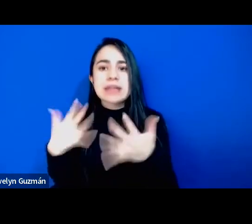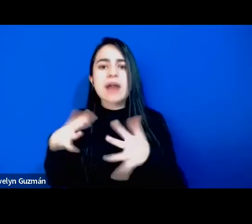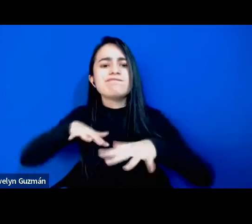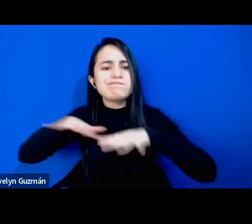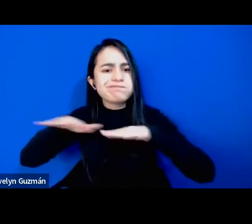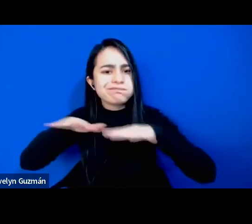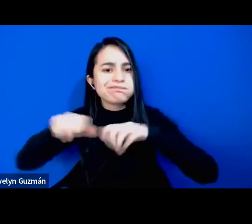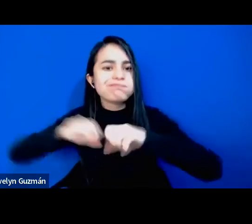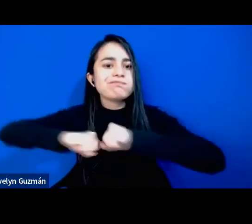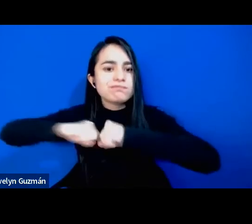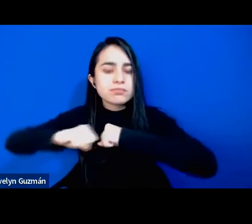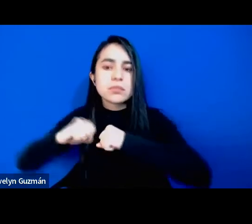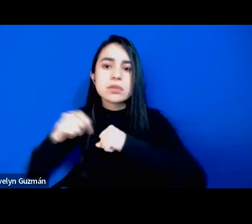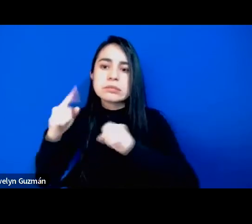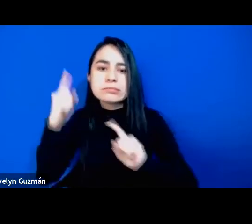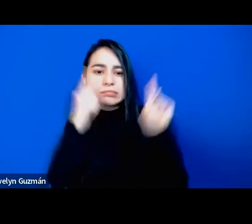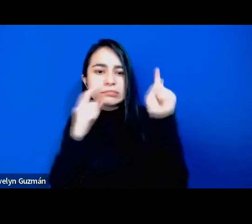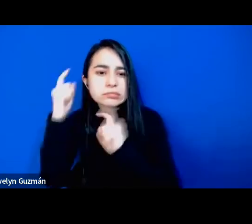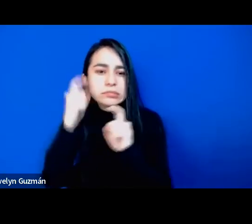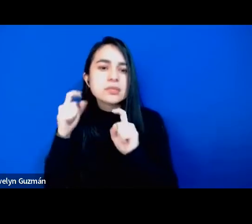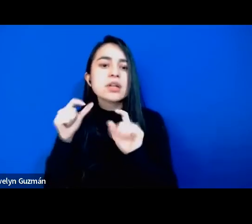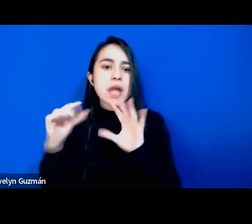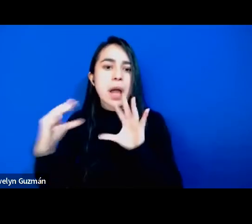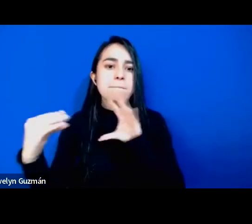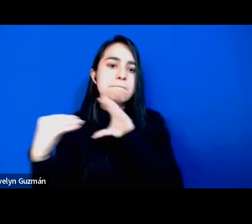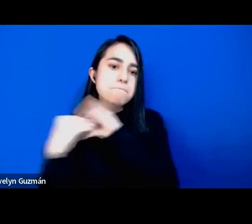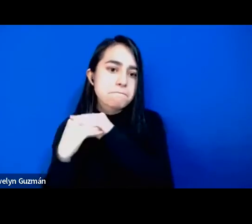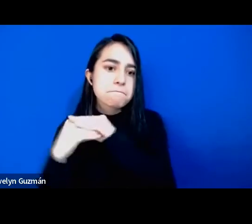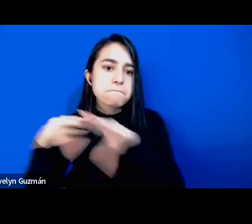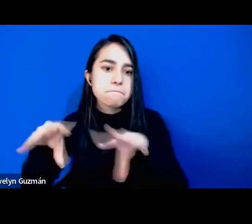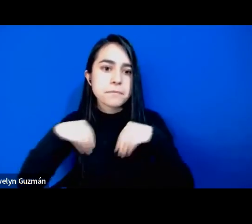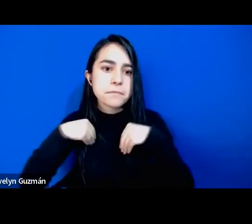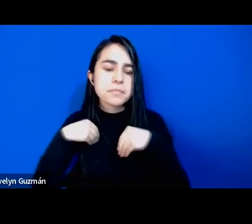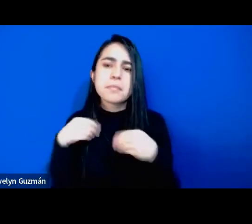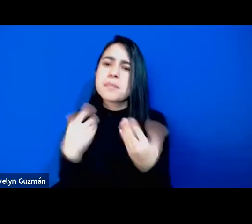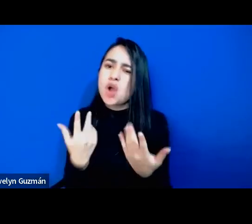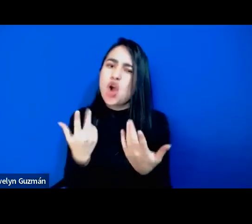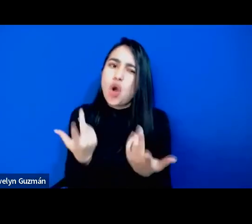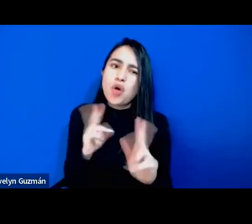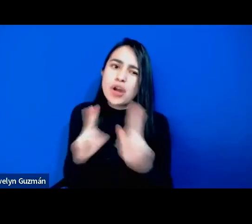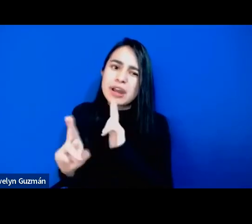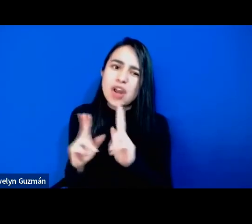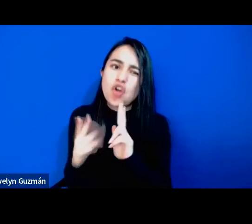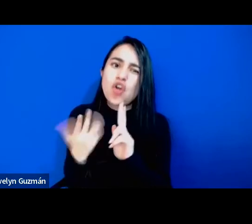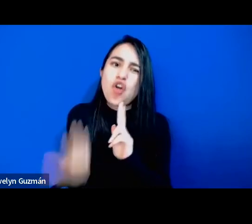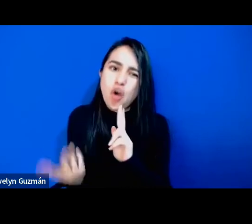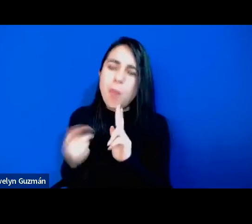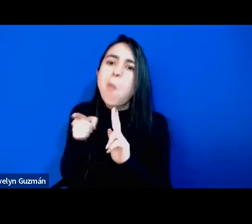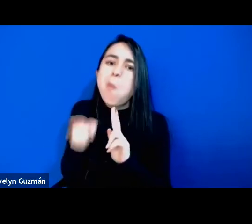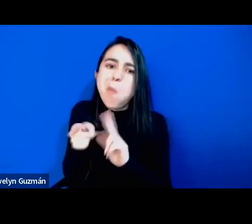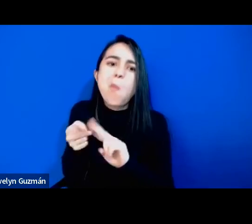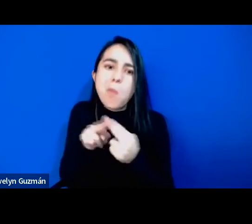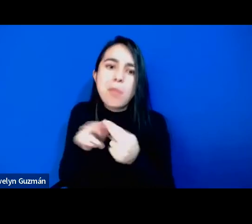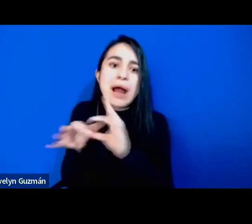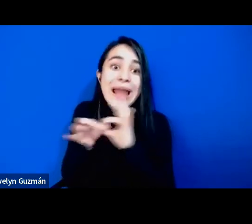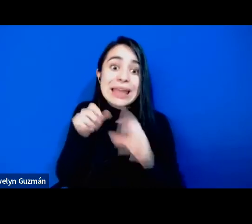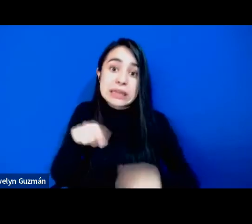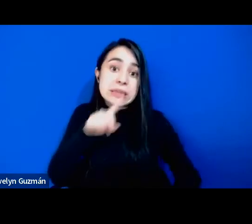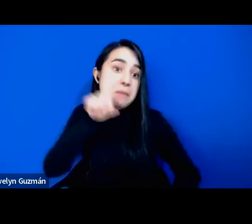y de pensamiento o sea ¿qué relación podría haber? y es una pregunta que nos podemos tirar aquí